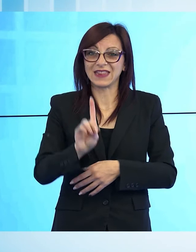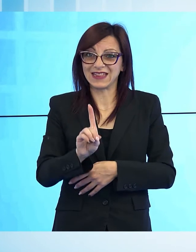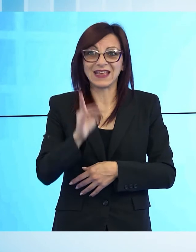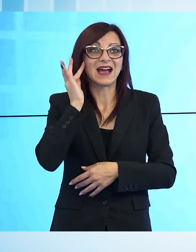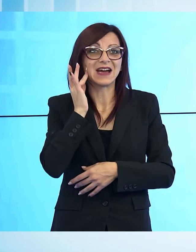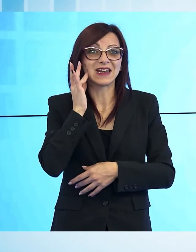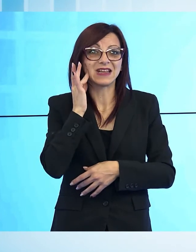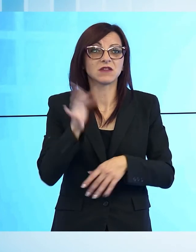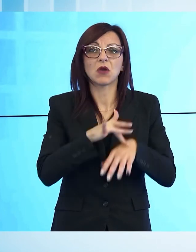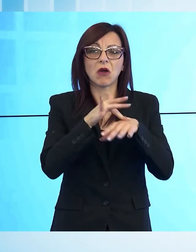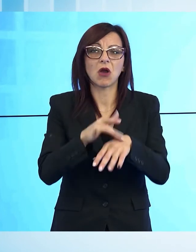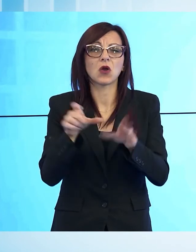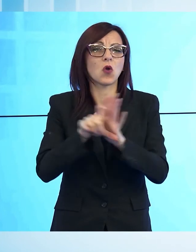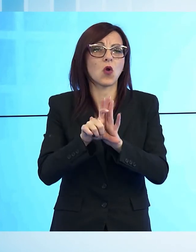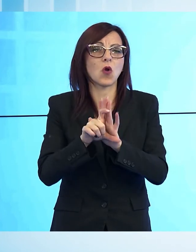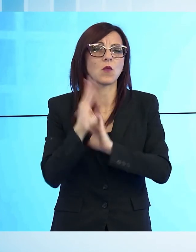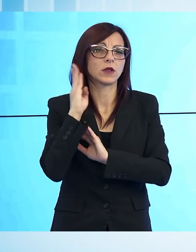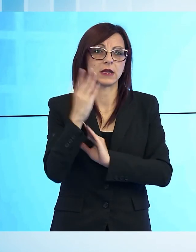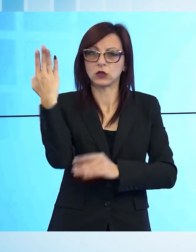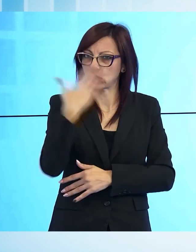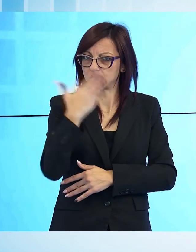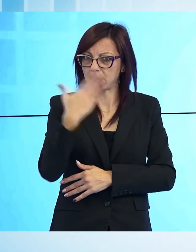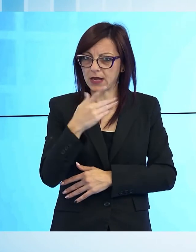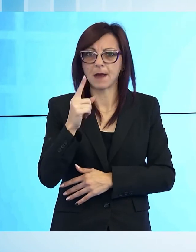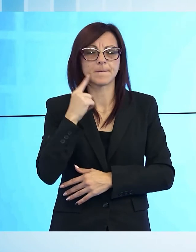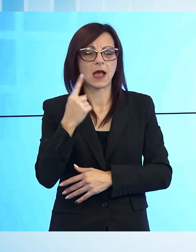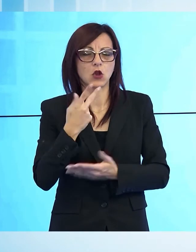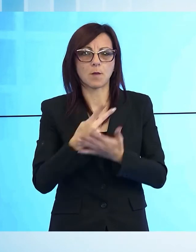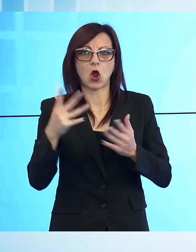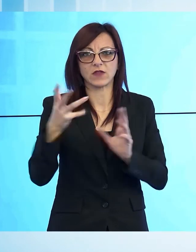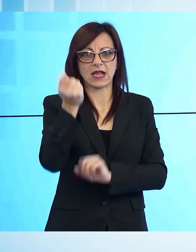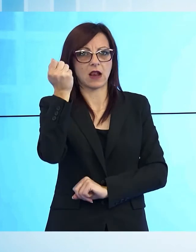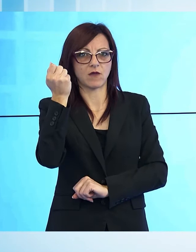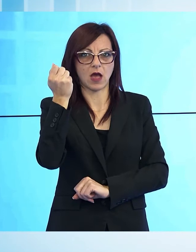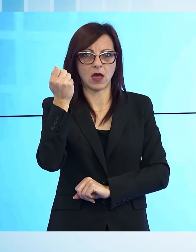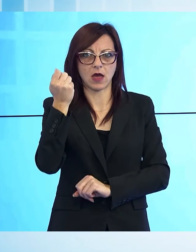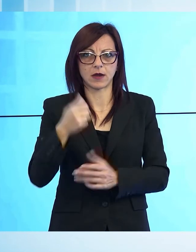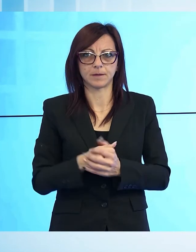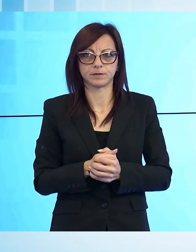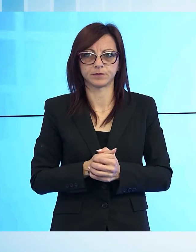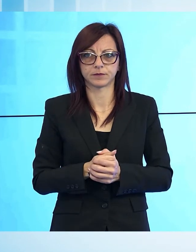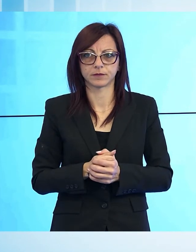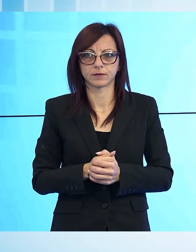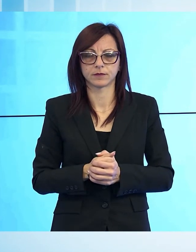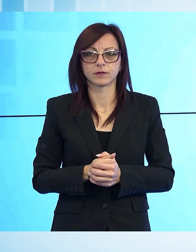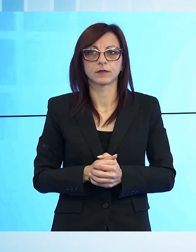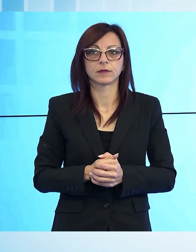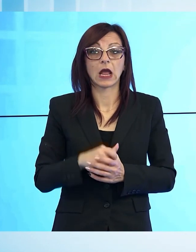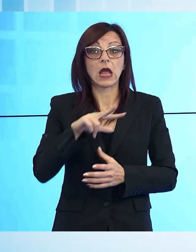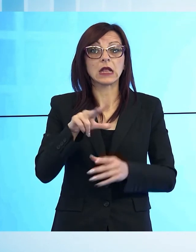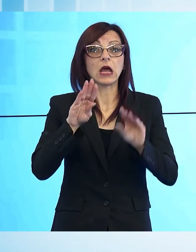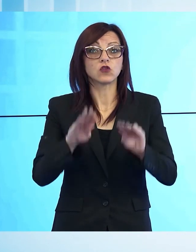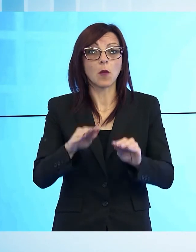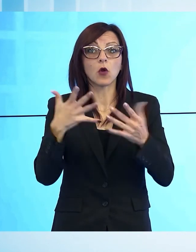parte attiva ed importante o tentare di salvarlo. Quei 1662 voti raccolti dal terzo arrivato potrebbero essere